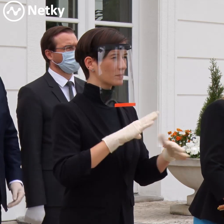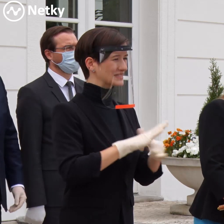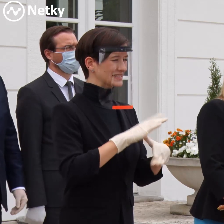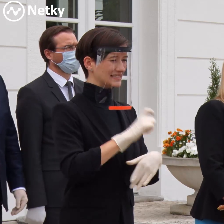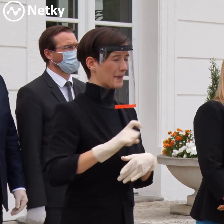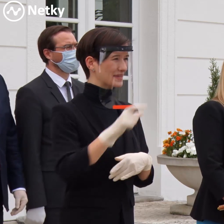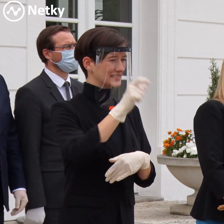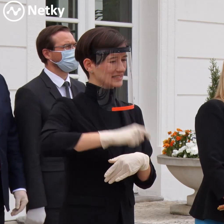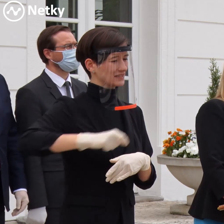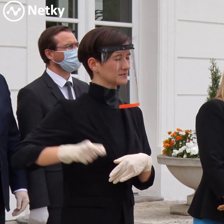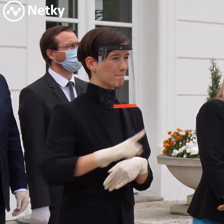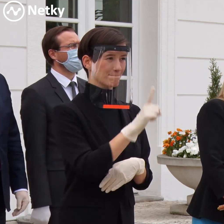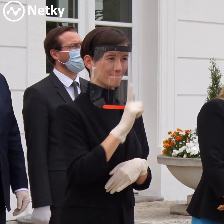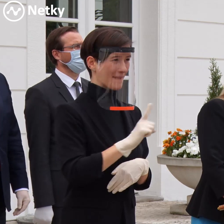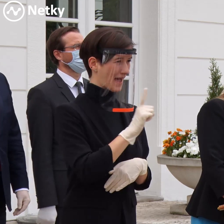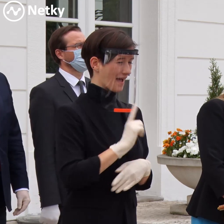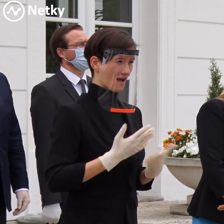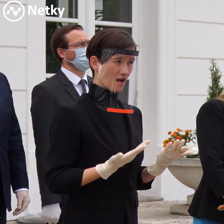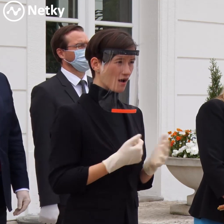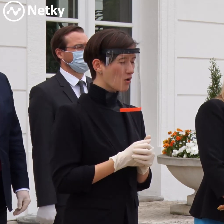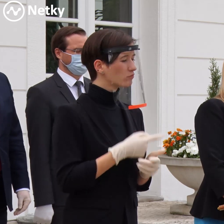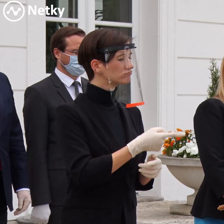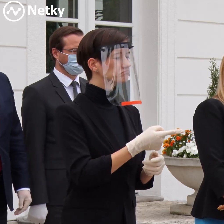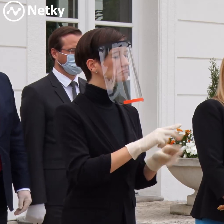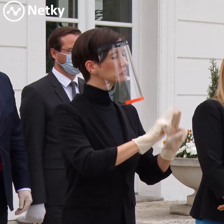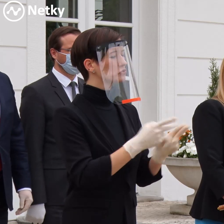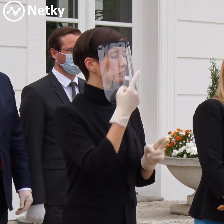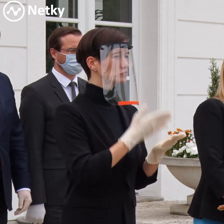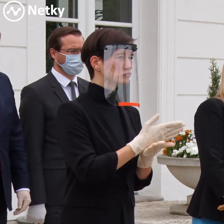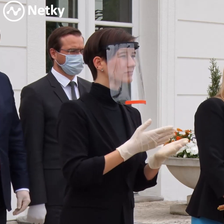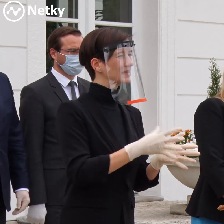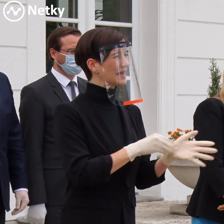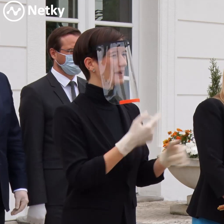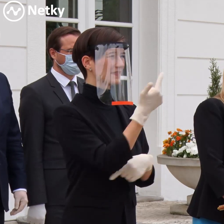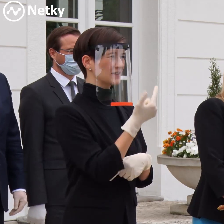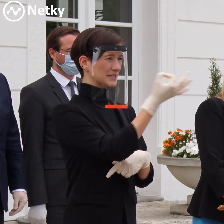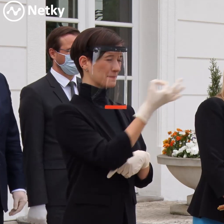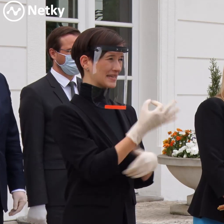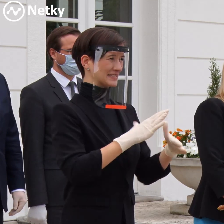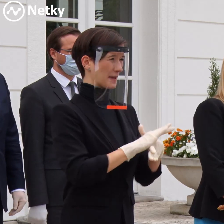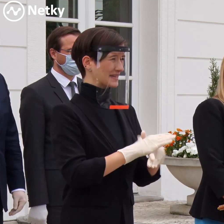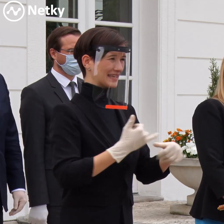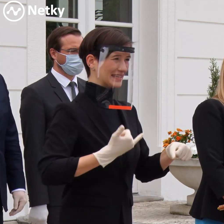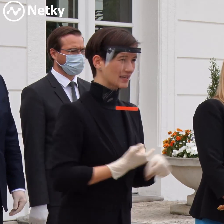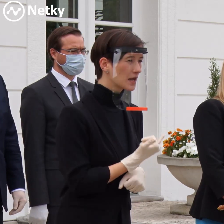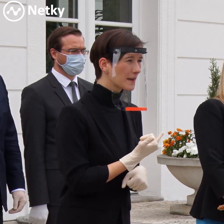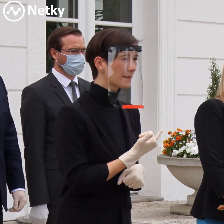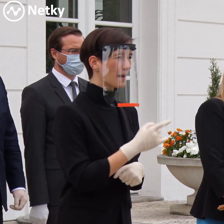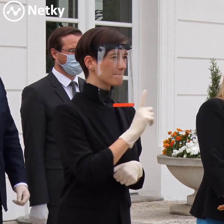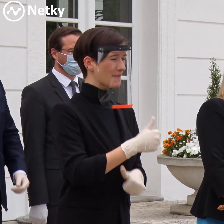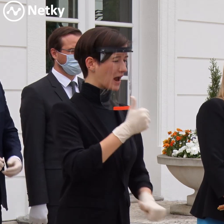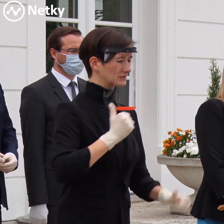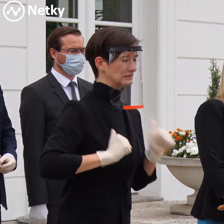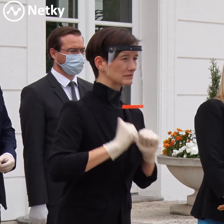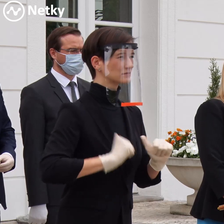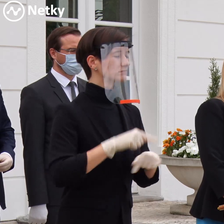dlhodobo. Niekde dlhodobo chýba 20 % zamestnancov. A v tomto období máme za sebou 1,5 mesiaca, kedy zamestnanci čisto